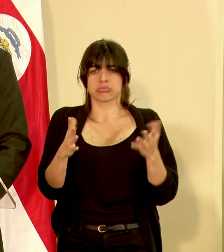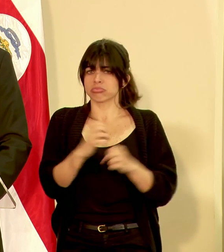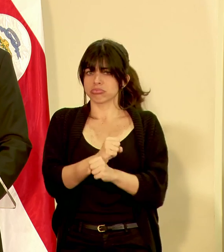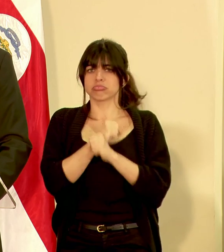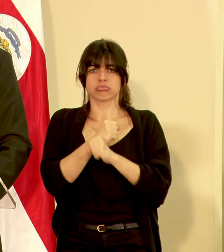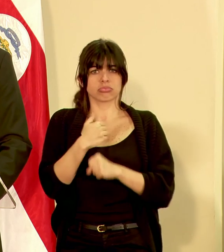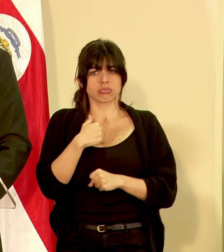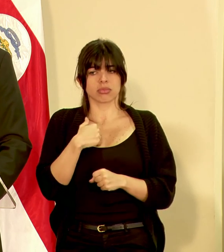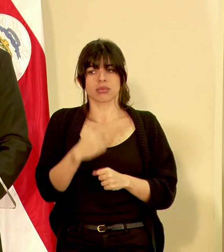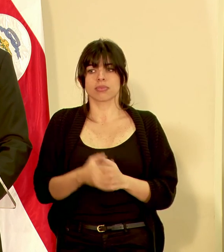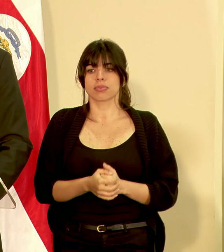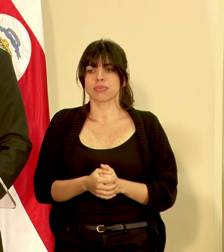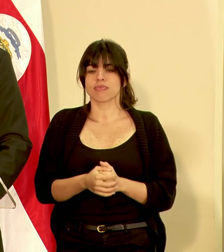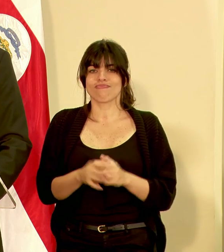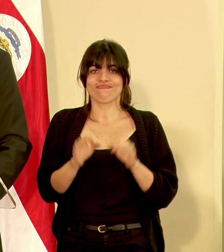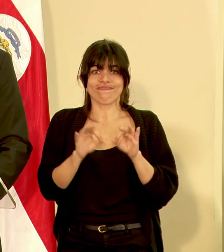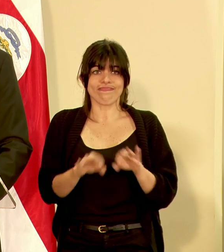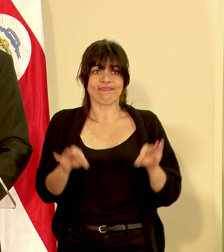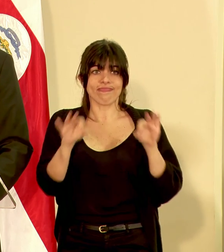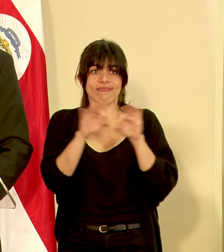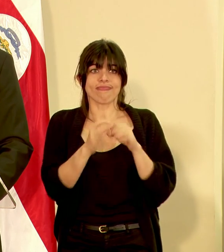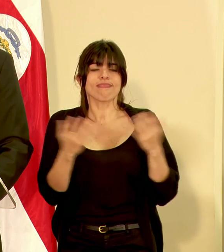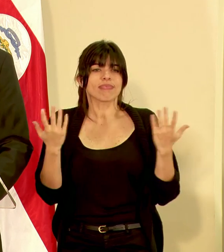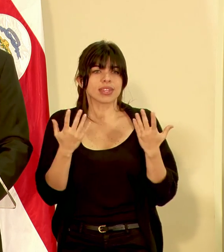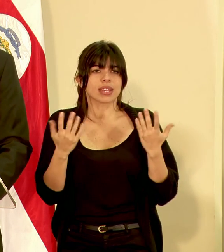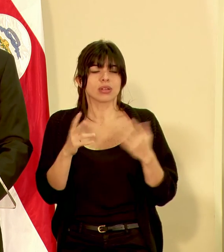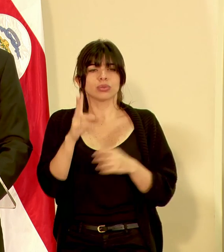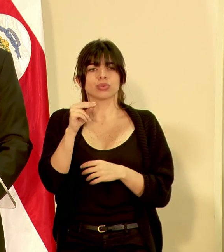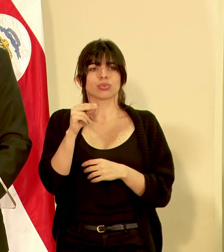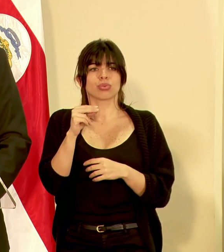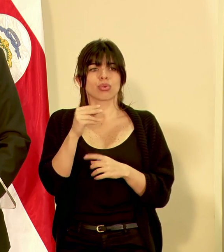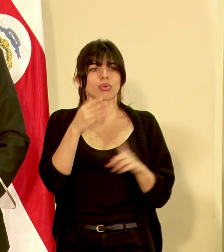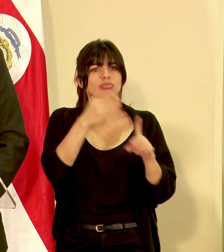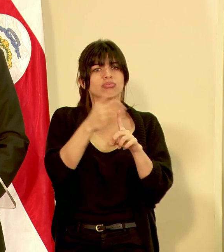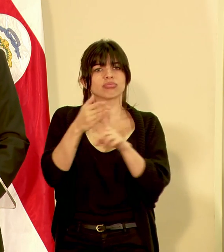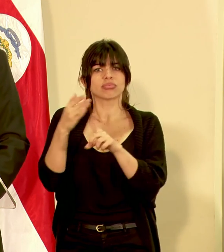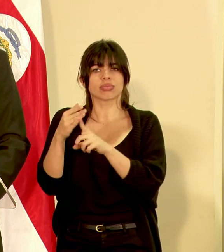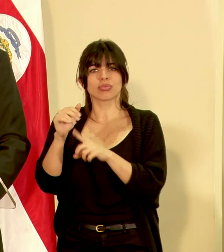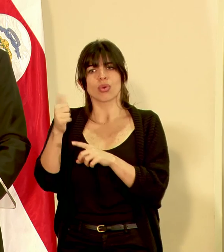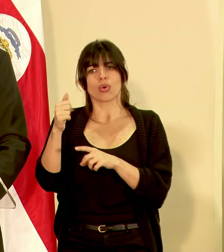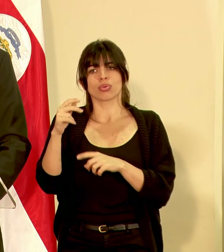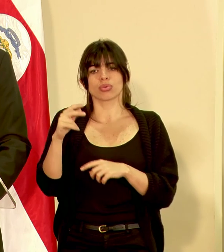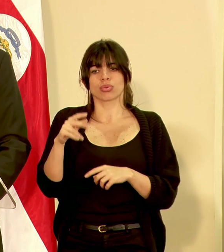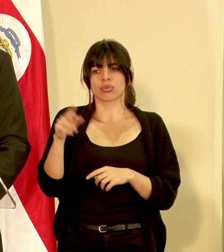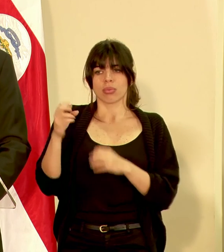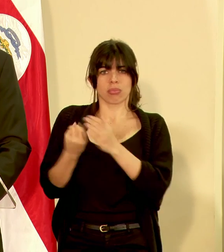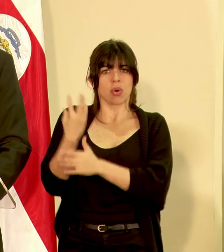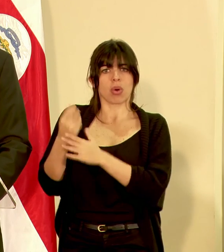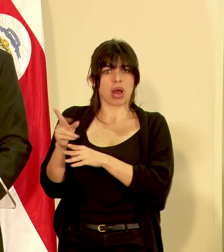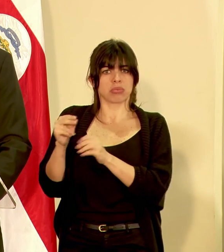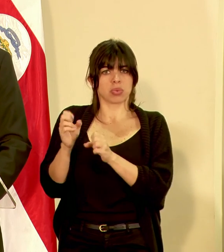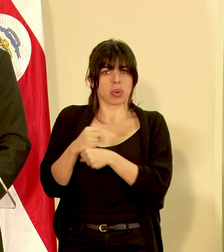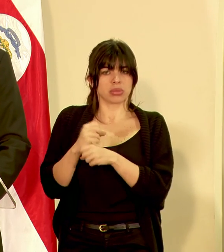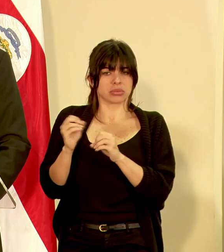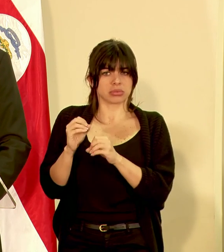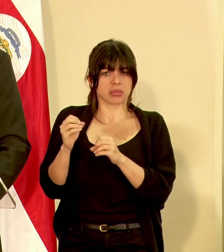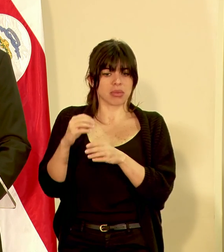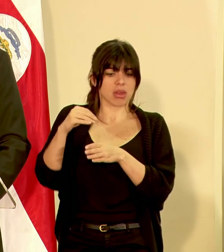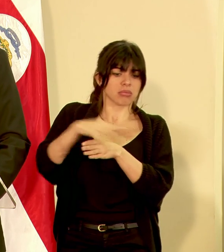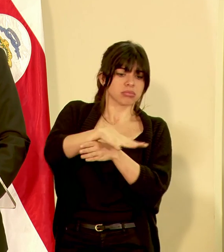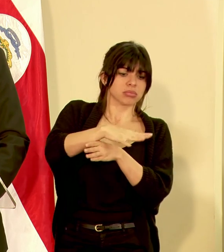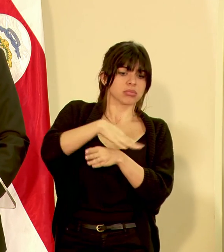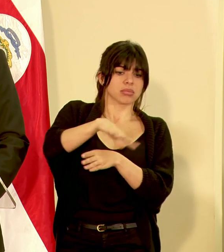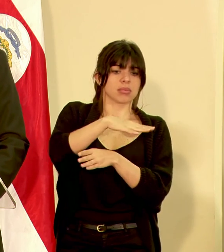seguridad y es importante que no generar afectaciones secundarias que el volcán no esté generando y una de estas es